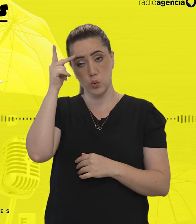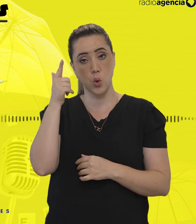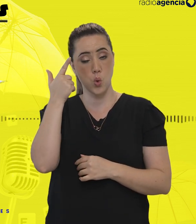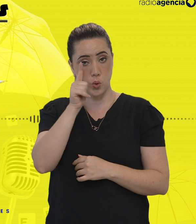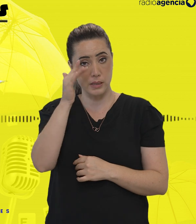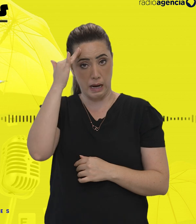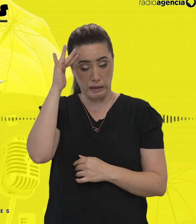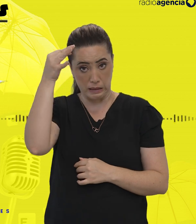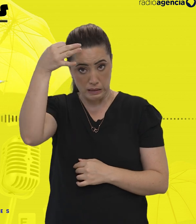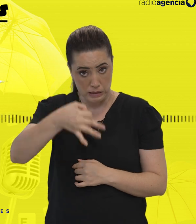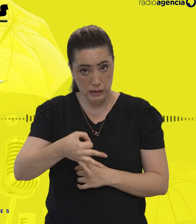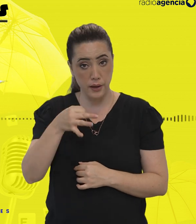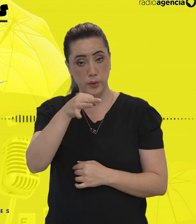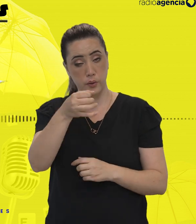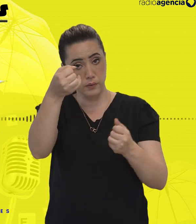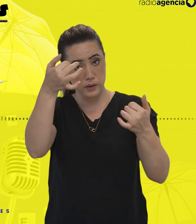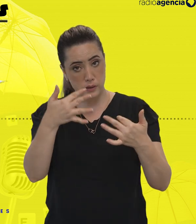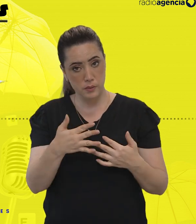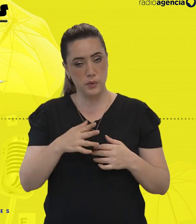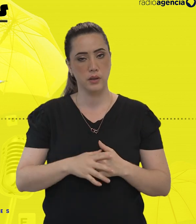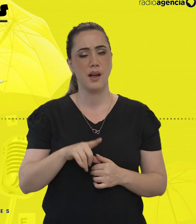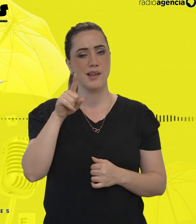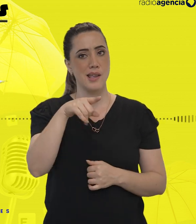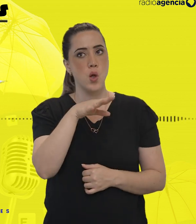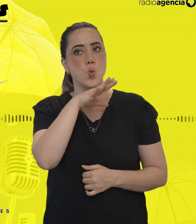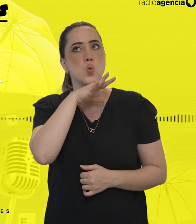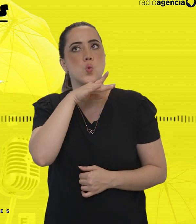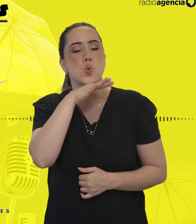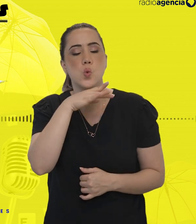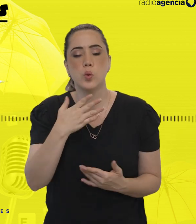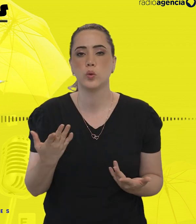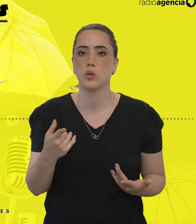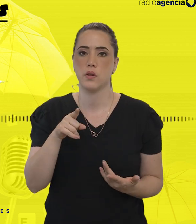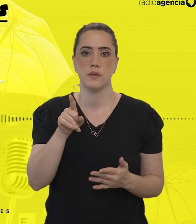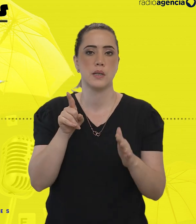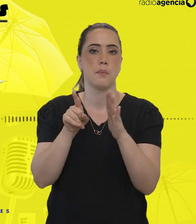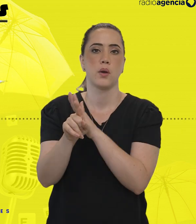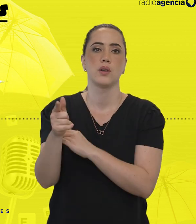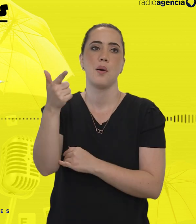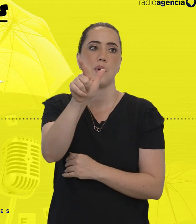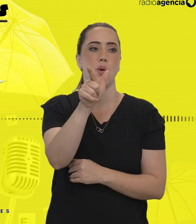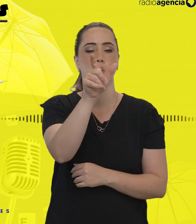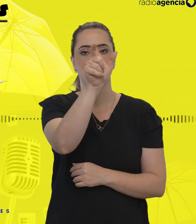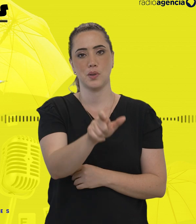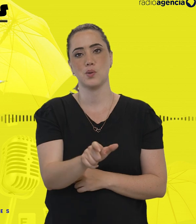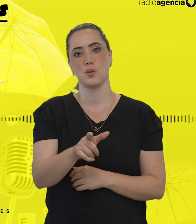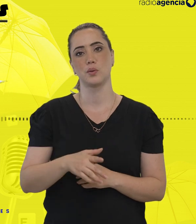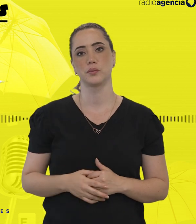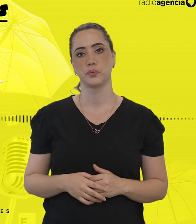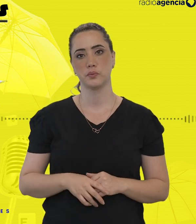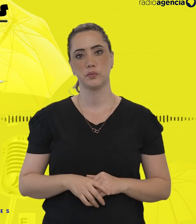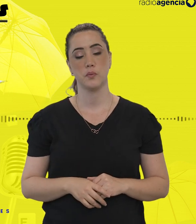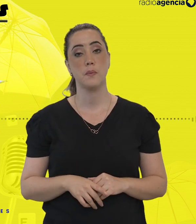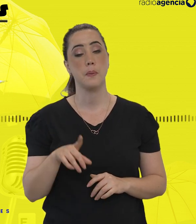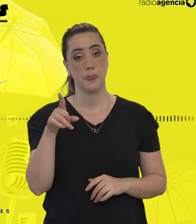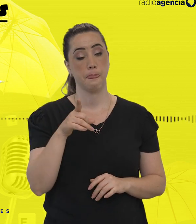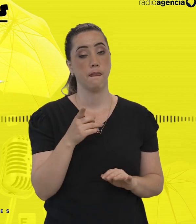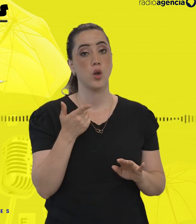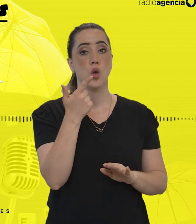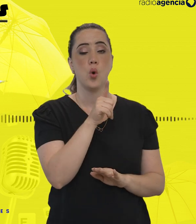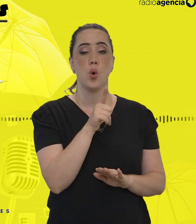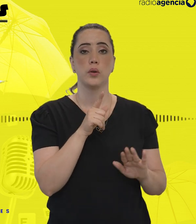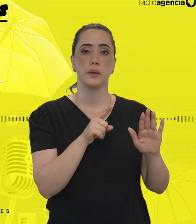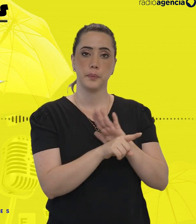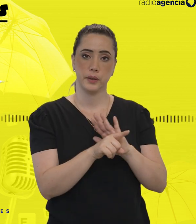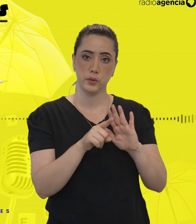tá bom? E é extremamente humilhante você fazer isso. Inclusive, que tal outra dica? A gente já falou sobre o